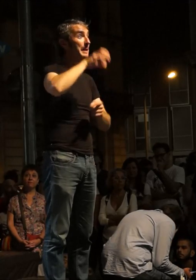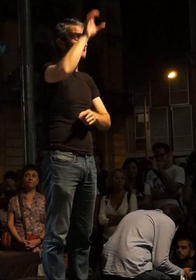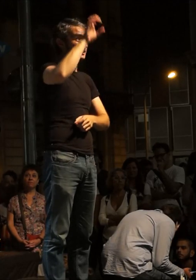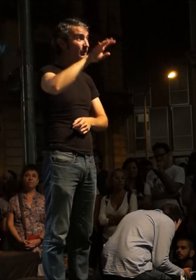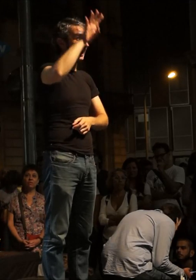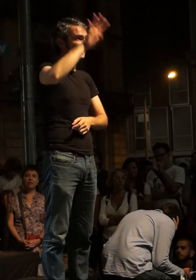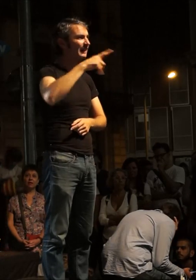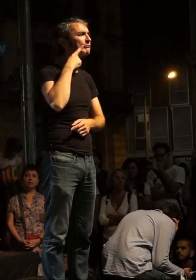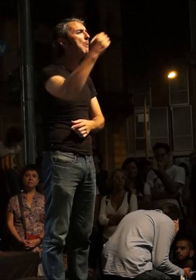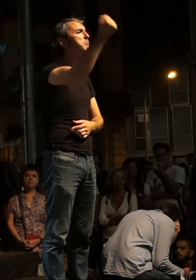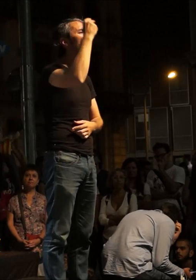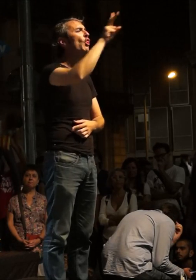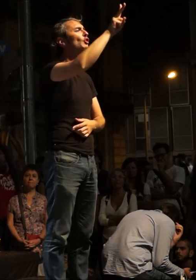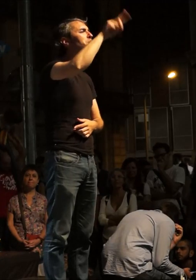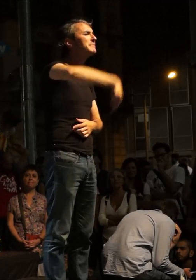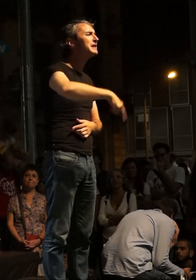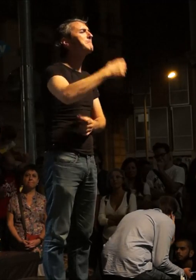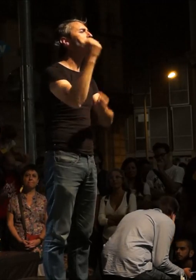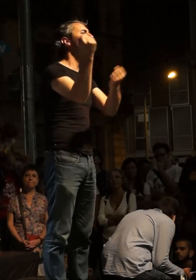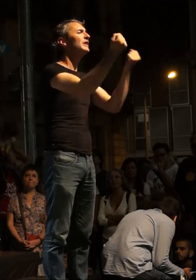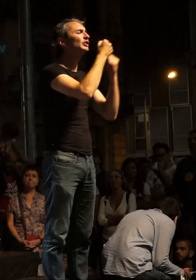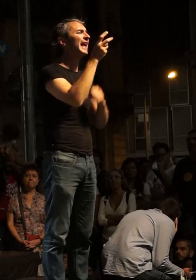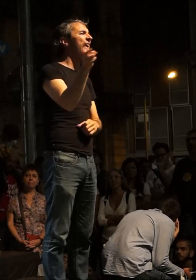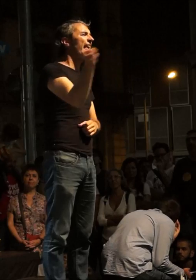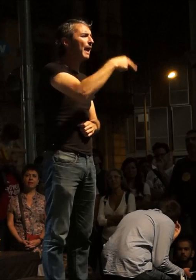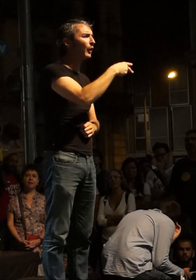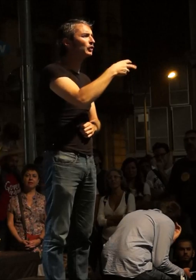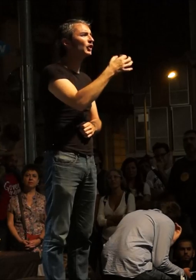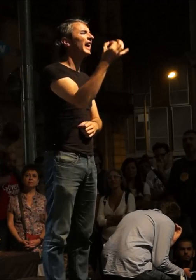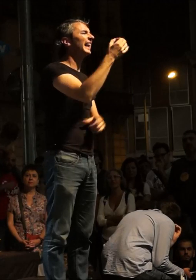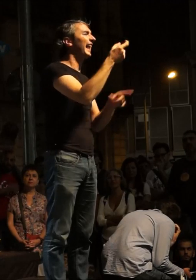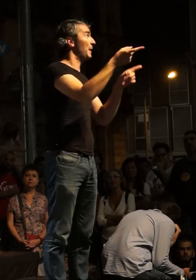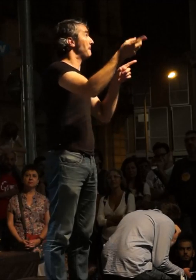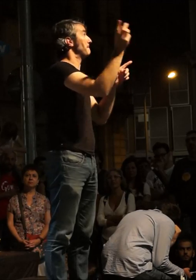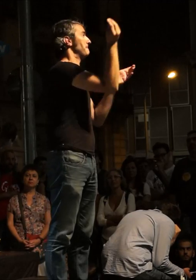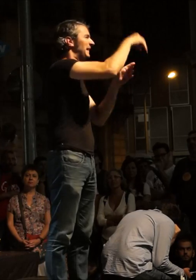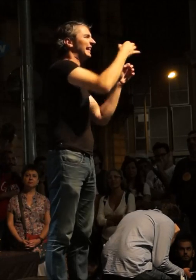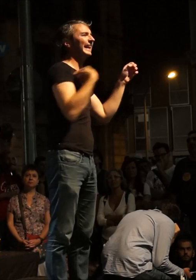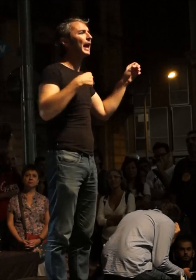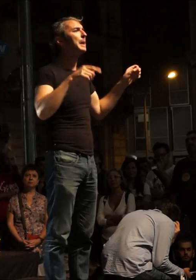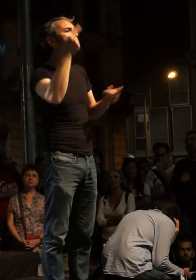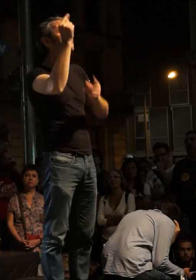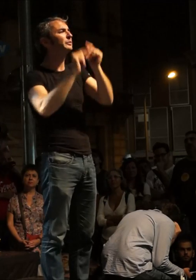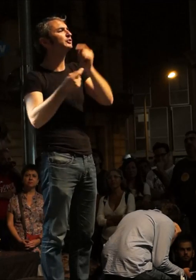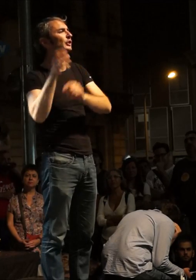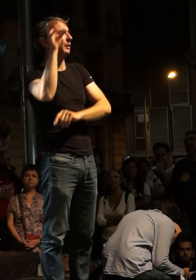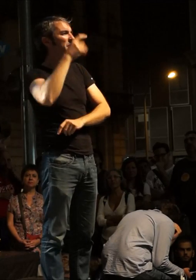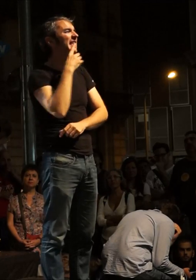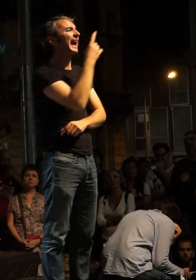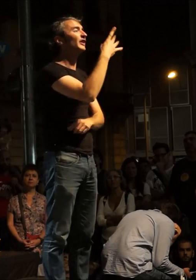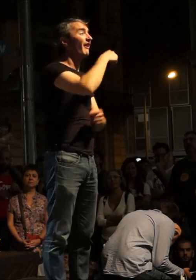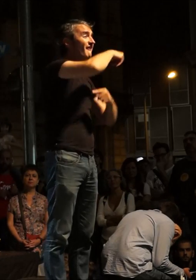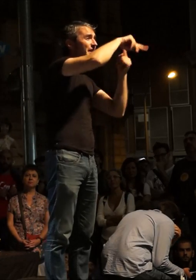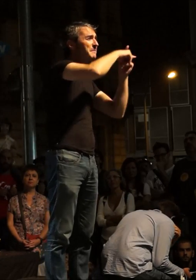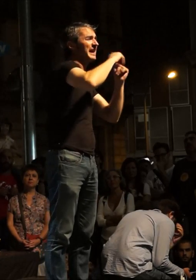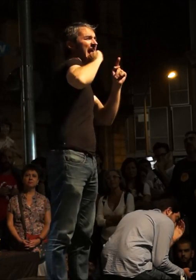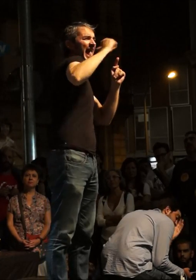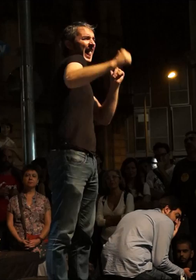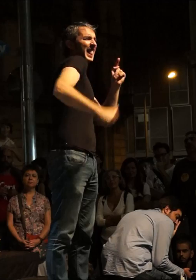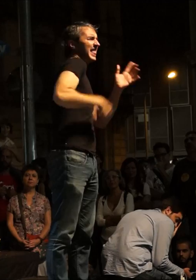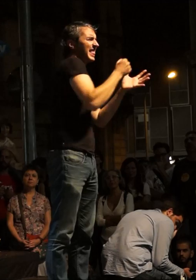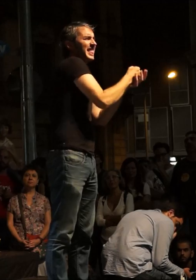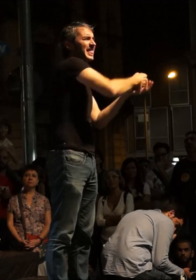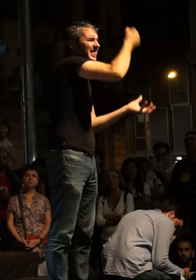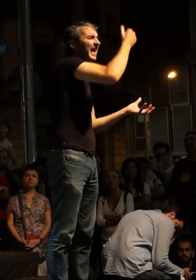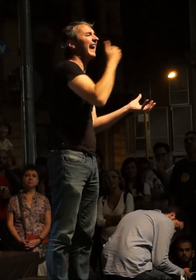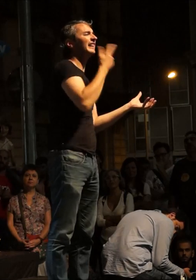catalans tenen 2.000 milions d'euros més que els pressupostos autonòmics, que 14 famílies han fet la seva riquesa